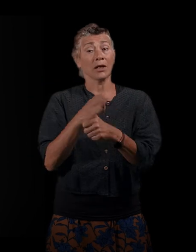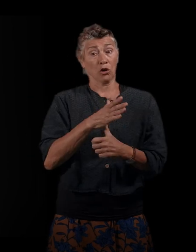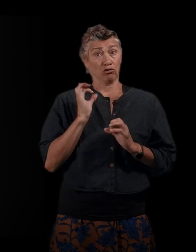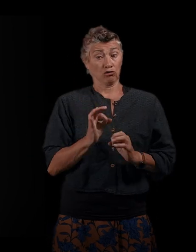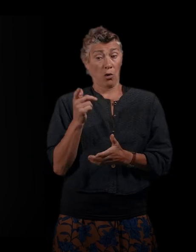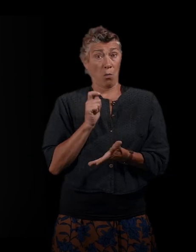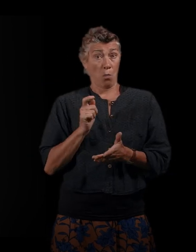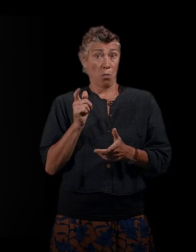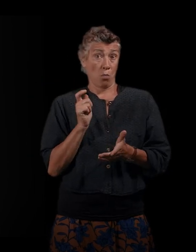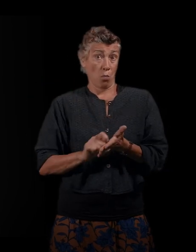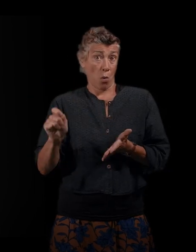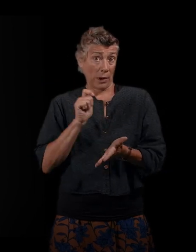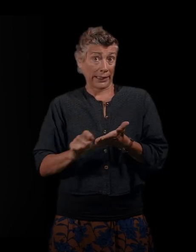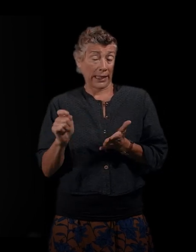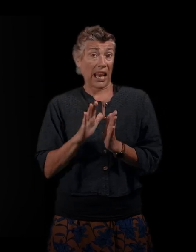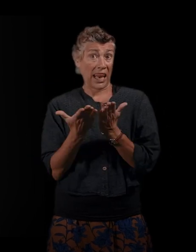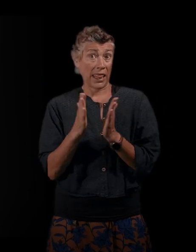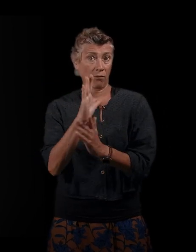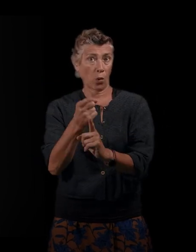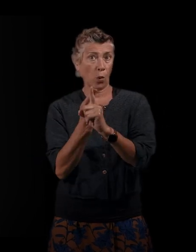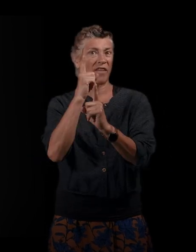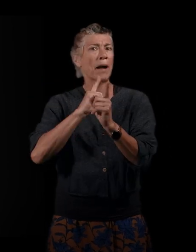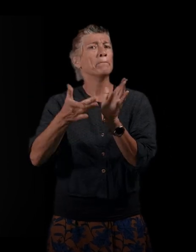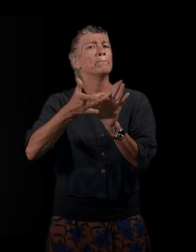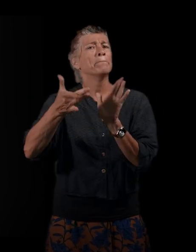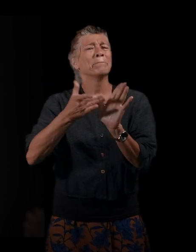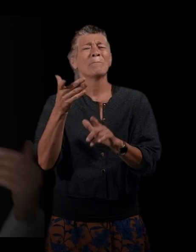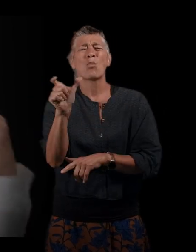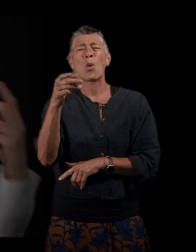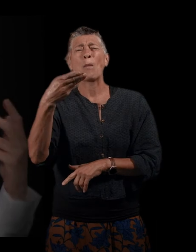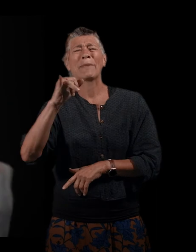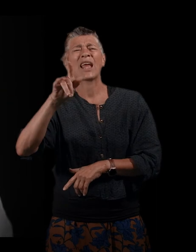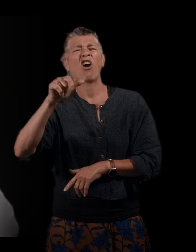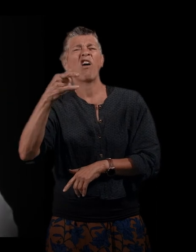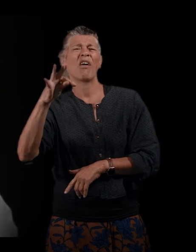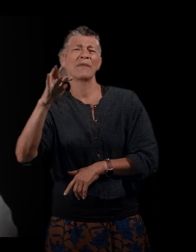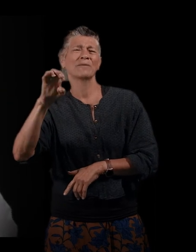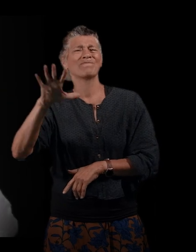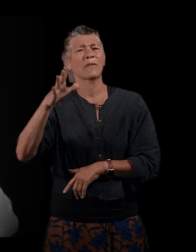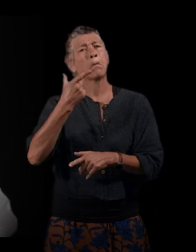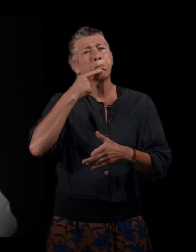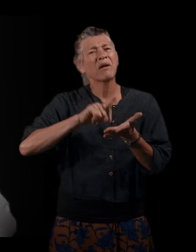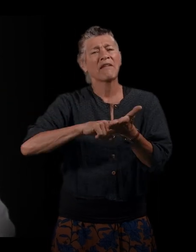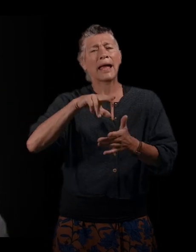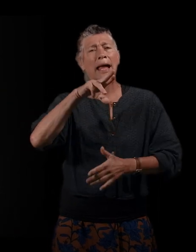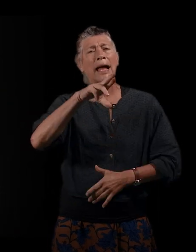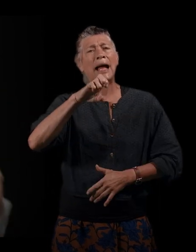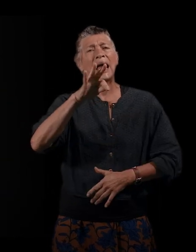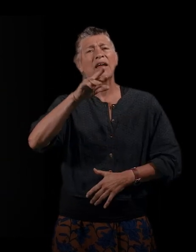un peu de mal avec le mot migrante, mais j'ai eu la chance de rencontrer une femme réfugiée. J'avais comme perspective de faire un article sur ces